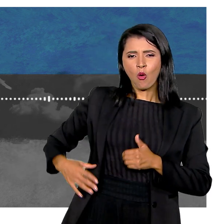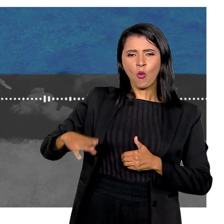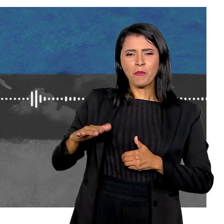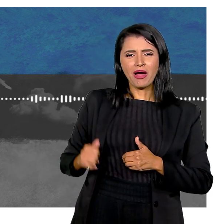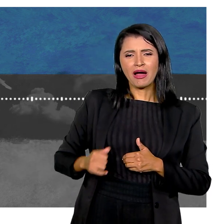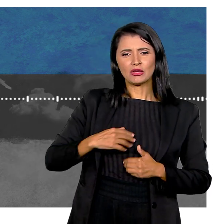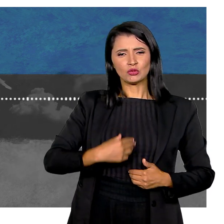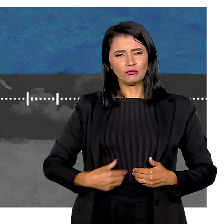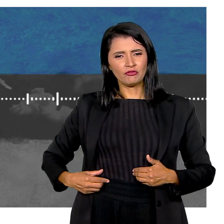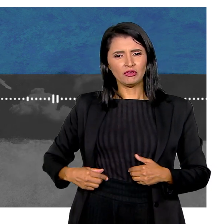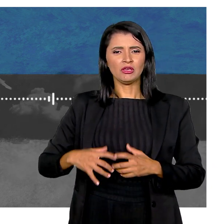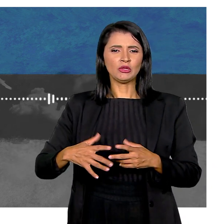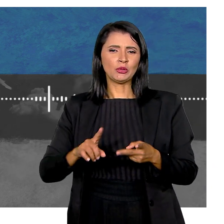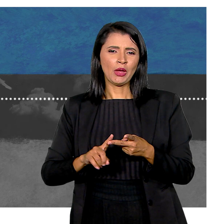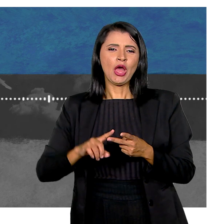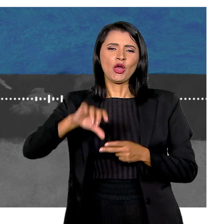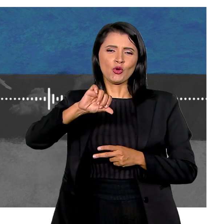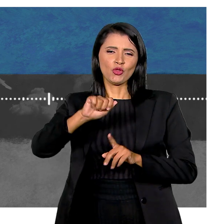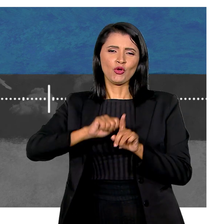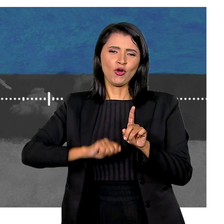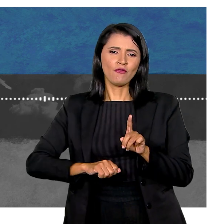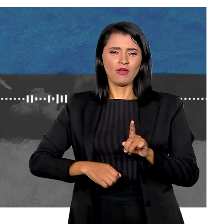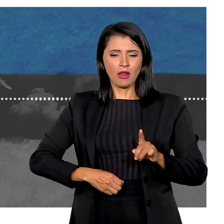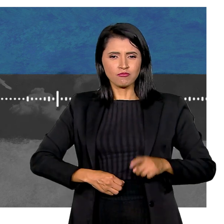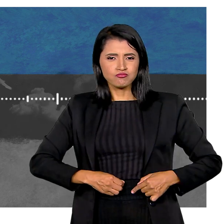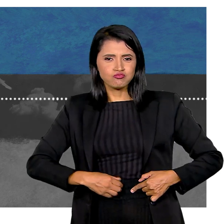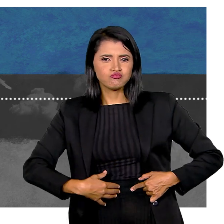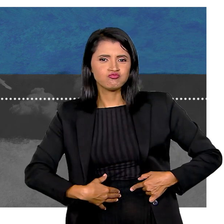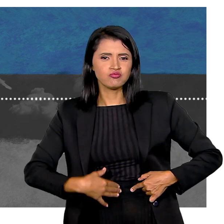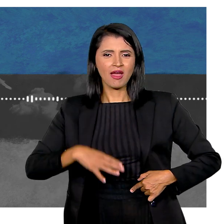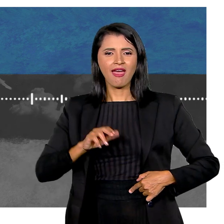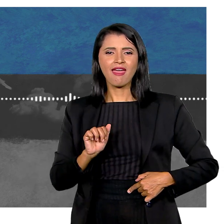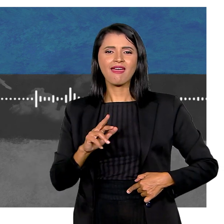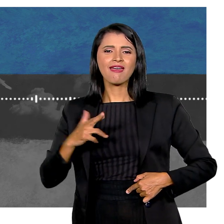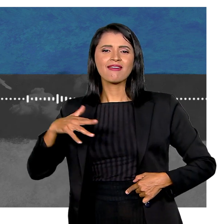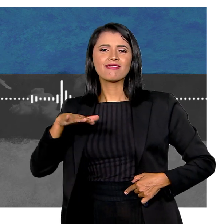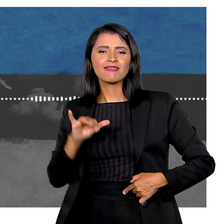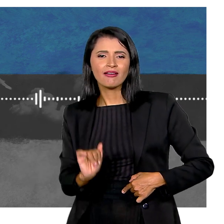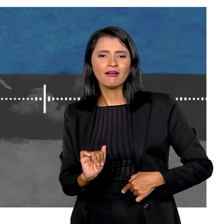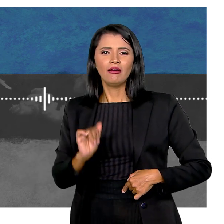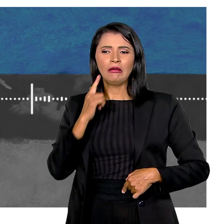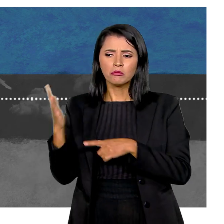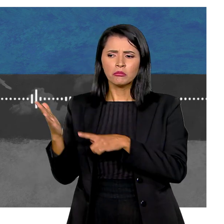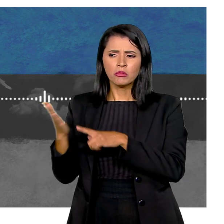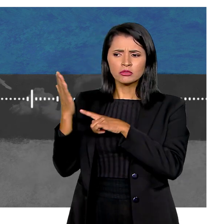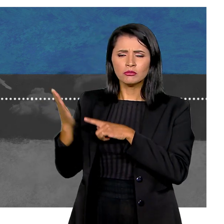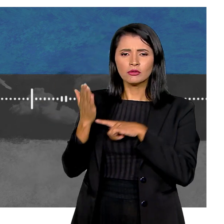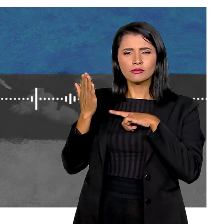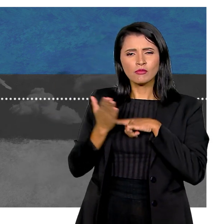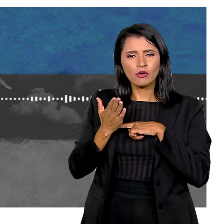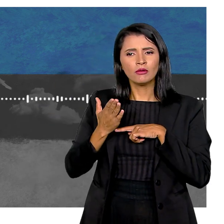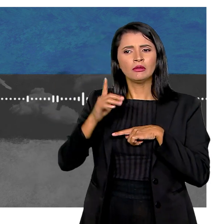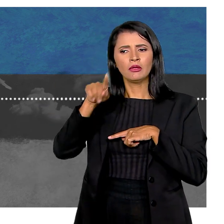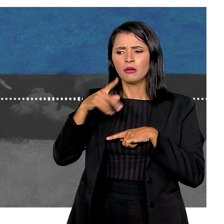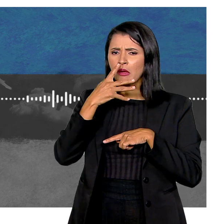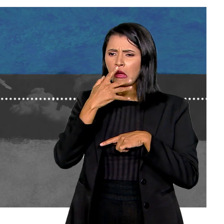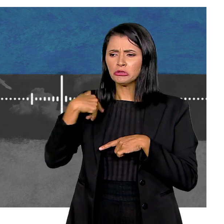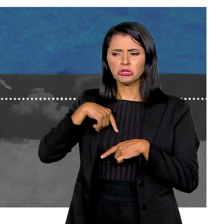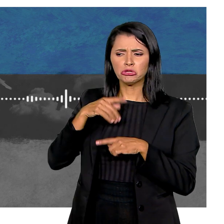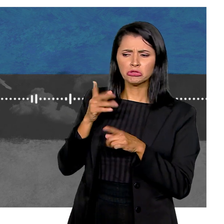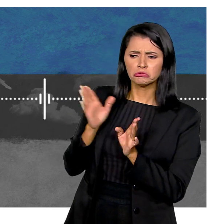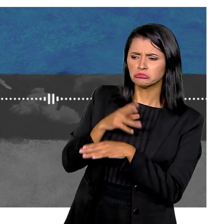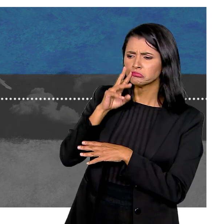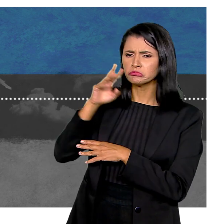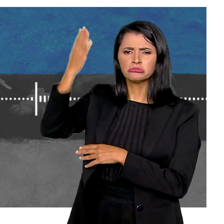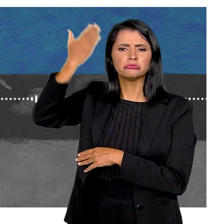fígado dela estava aumentado Com 11 meses ela desenvolveu uma hernia umbilical Então foram, assim, pequenos sintomas Que, pra nós, passou